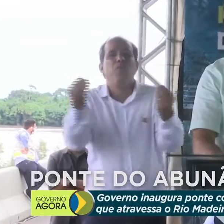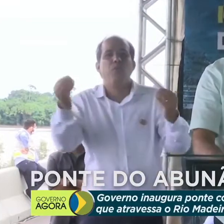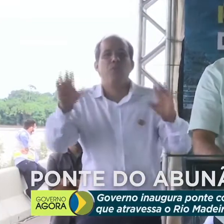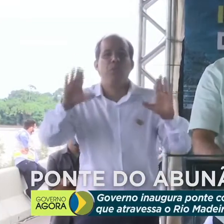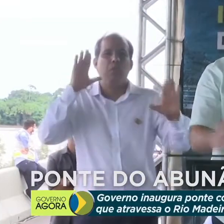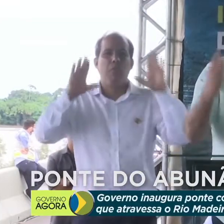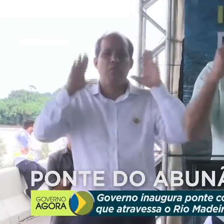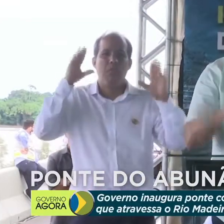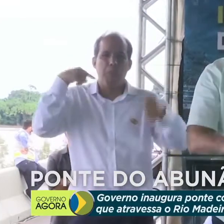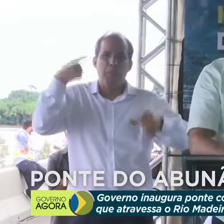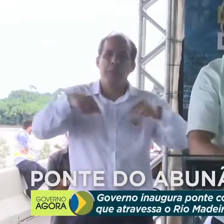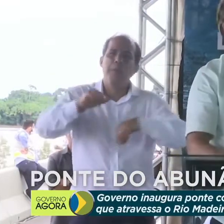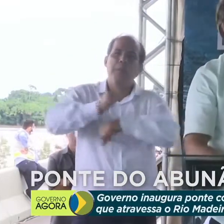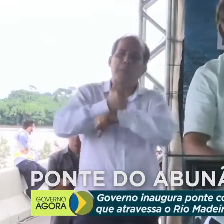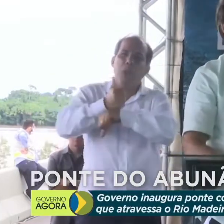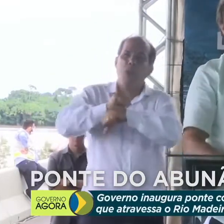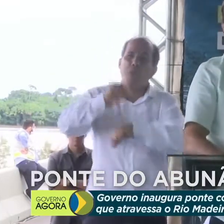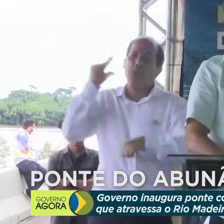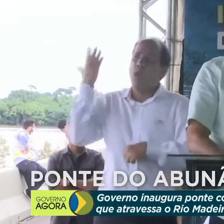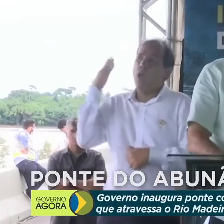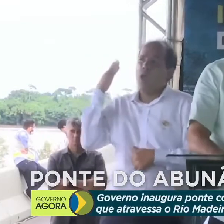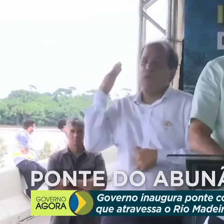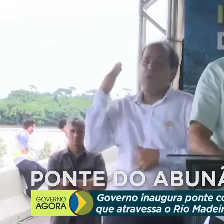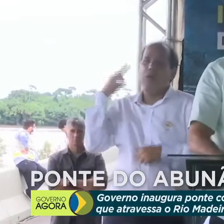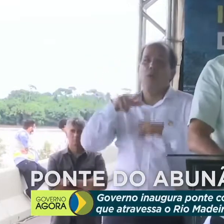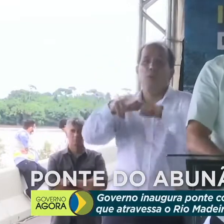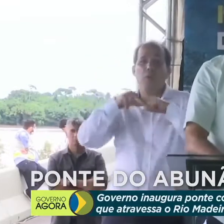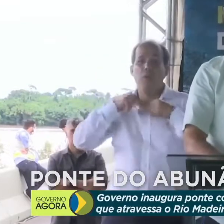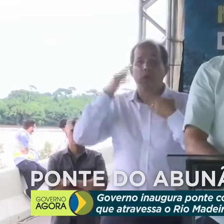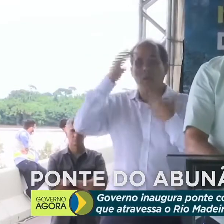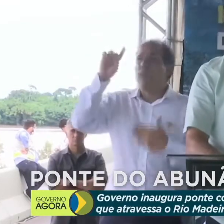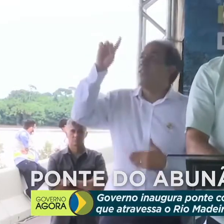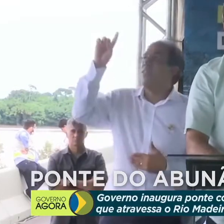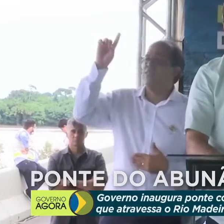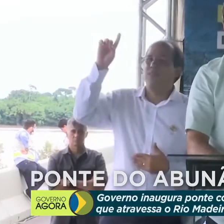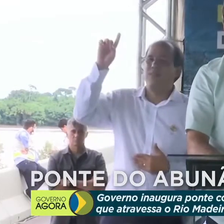melhor do que aqueles que nos antecederam, graças a Deus.